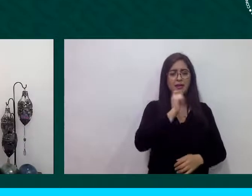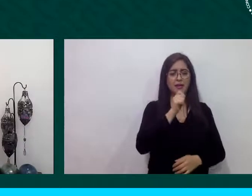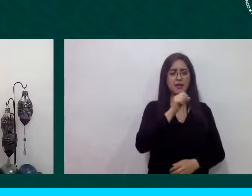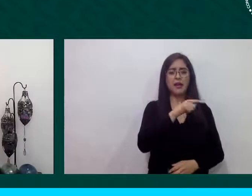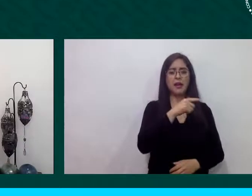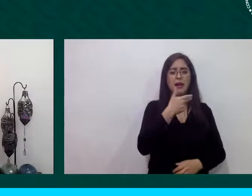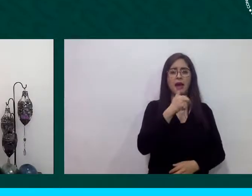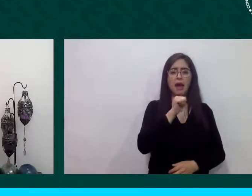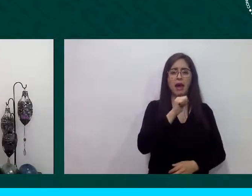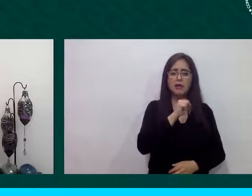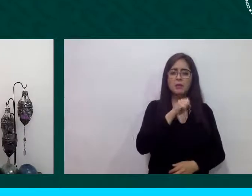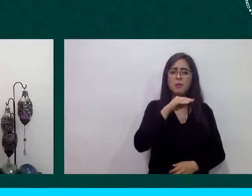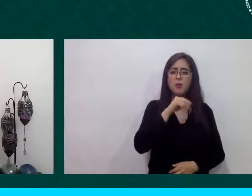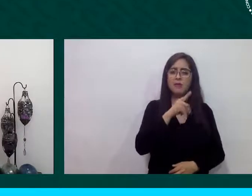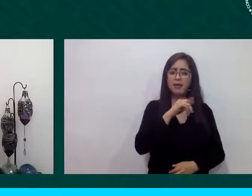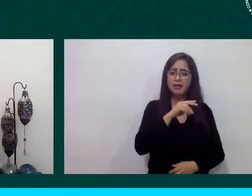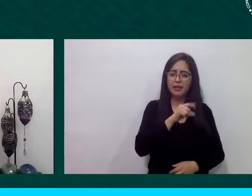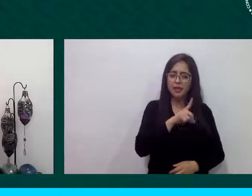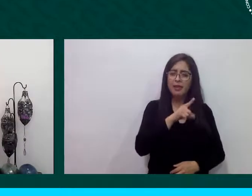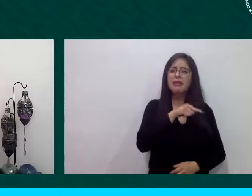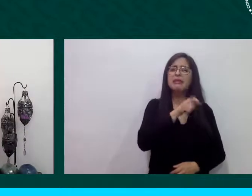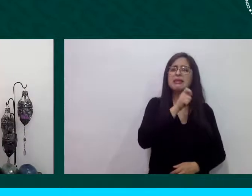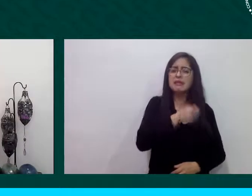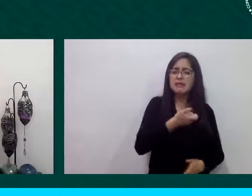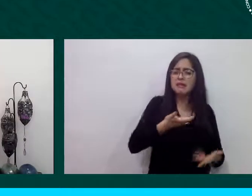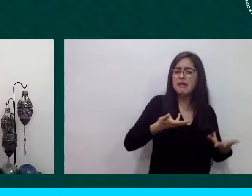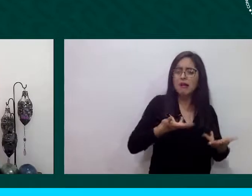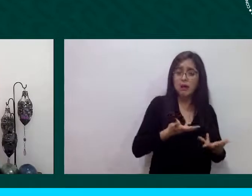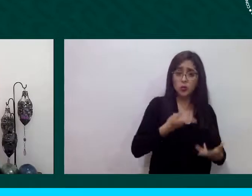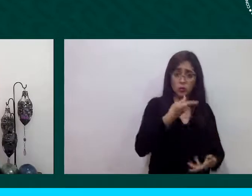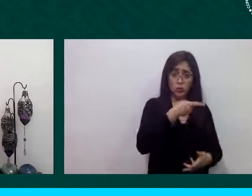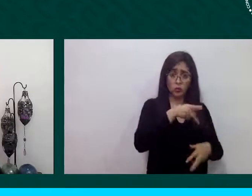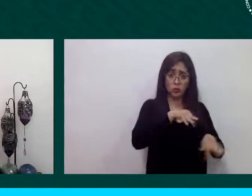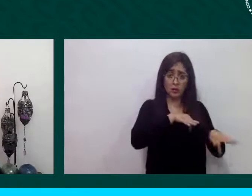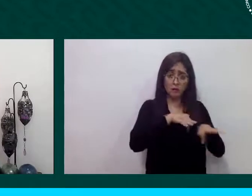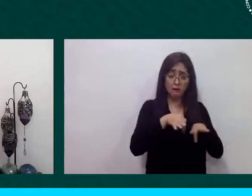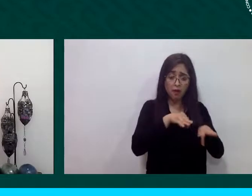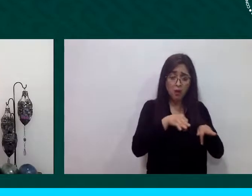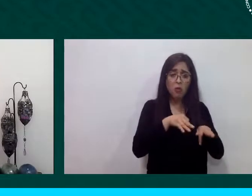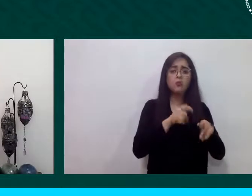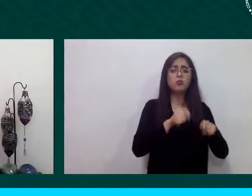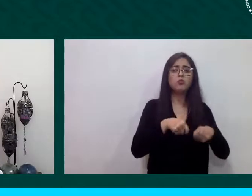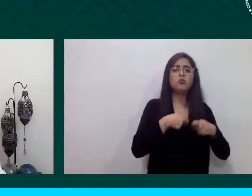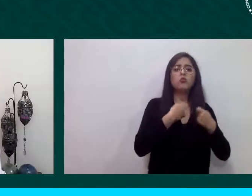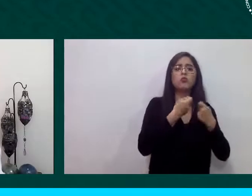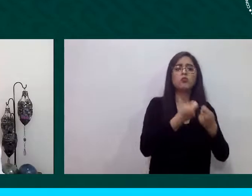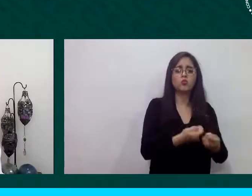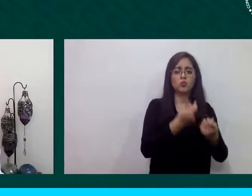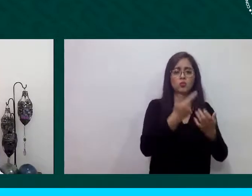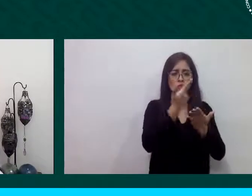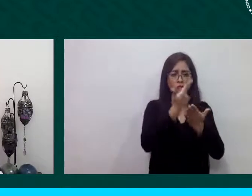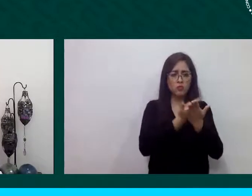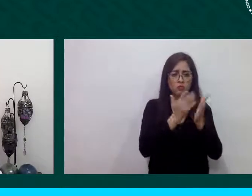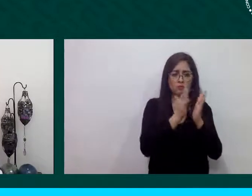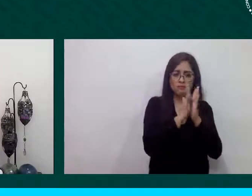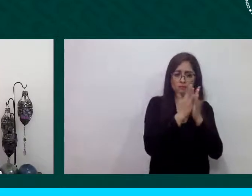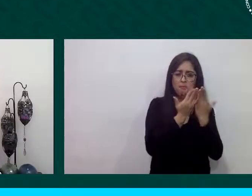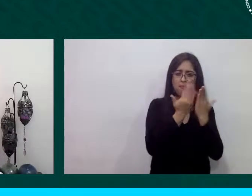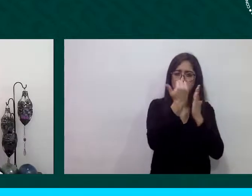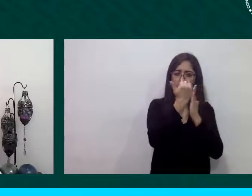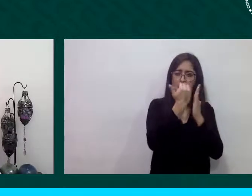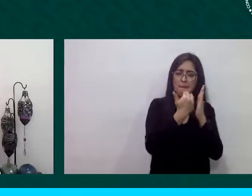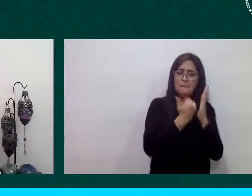trabajo fue la publicación de un manual para el emprendimiento migrante con el objetivo de